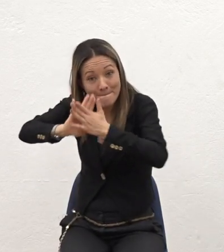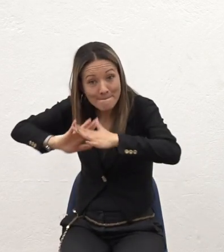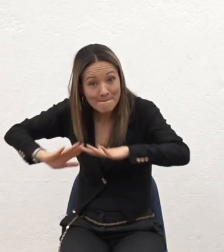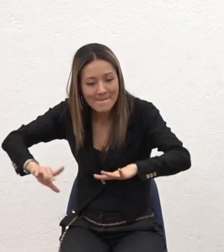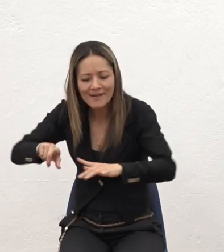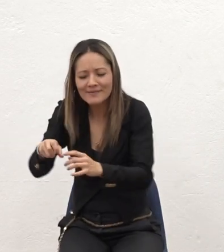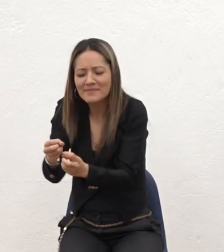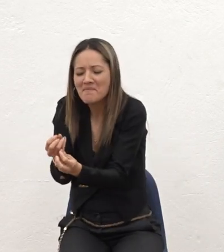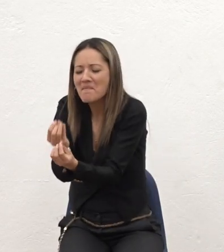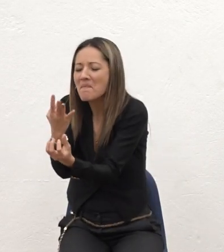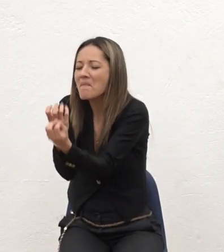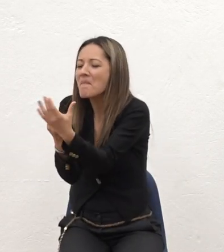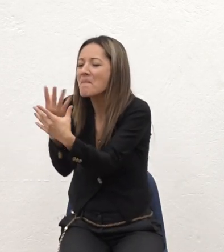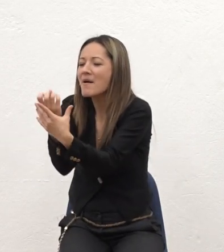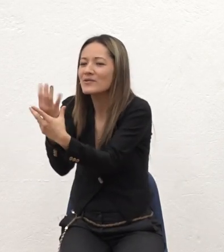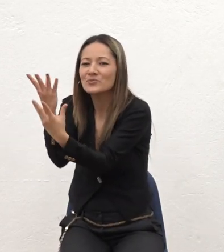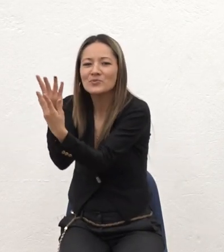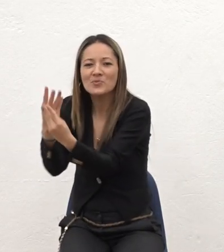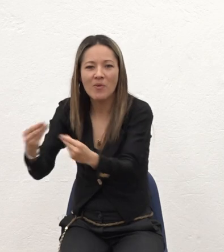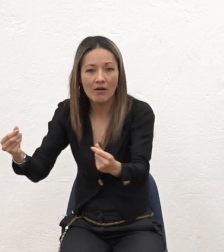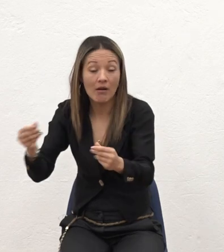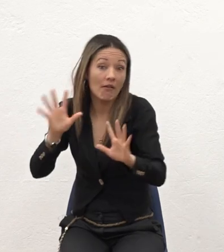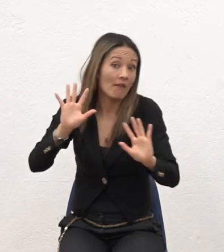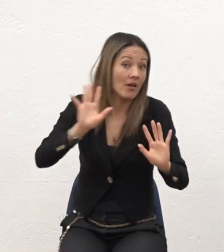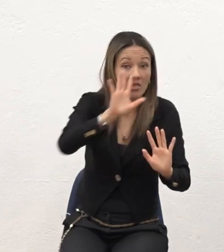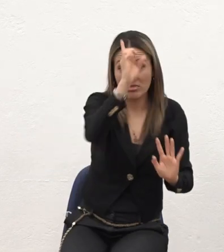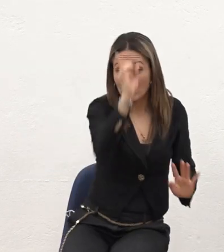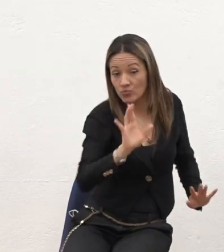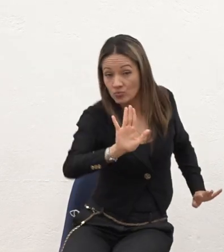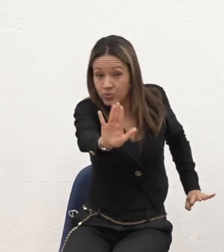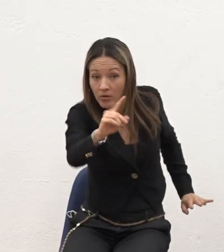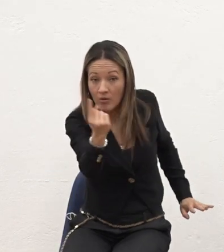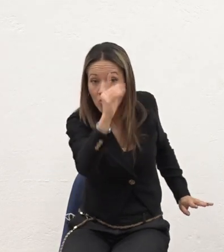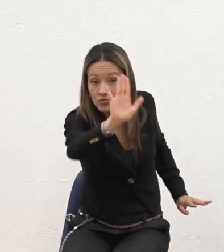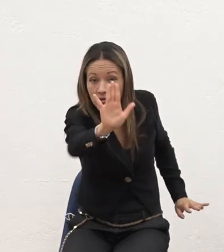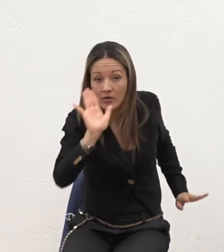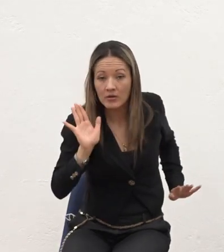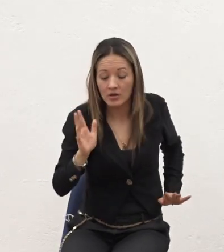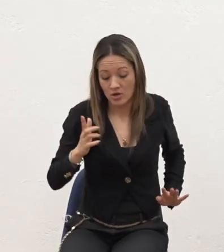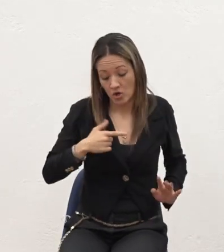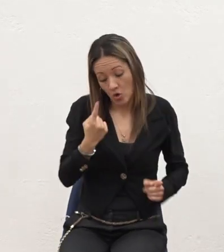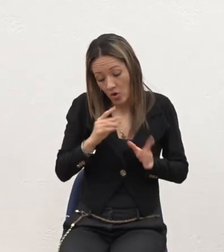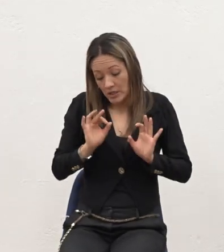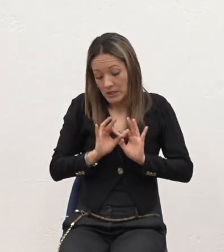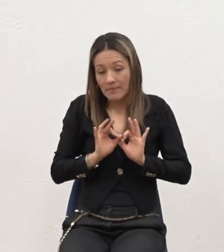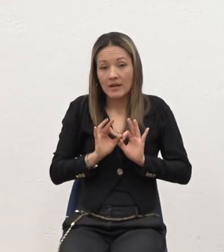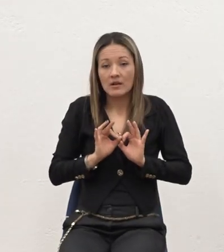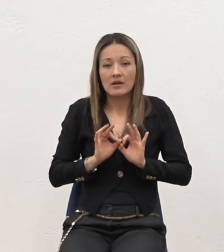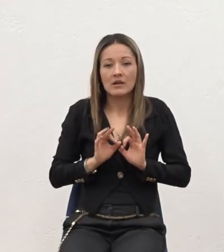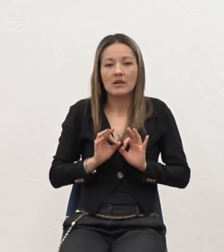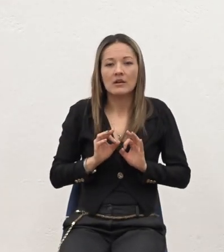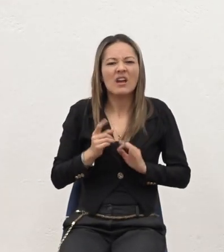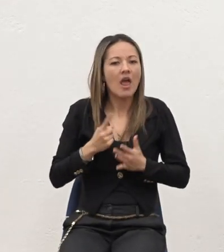pasto La decisión Es únicamente suya Yo simplemente Estoy tratando De hacer lo que el Señor